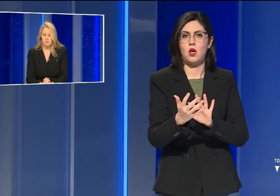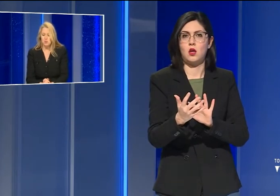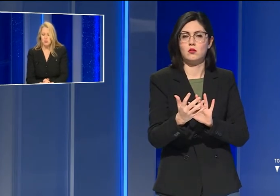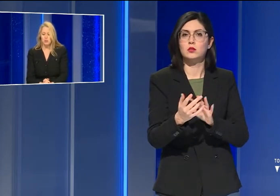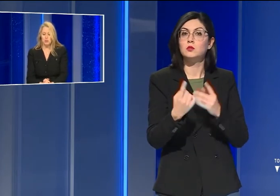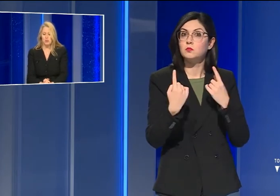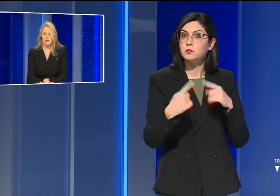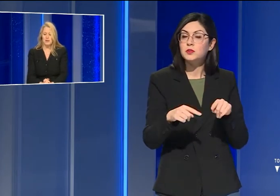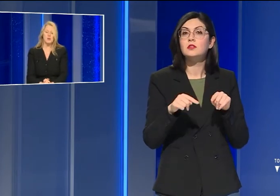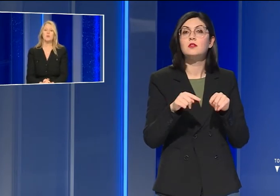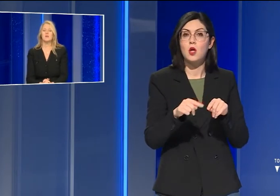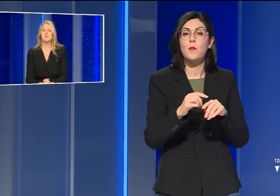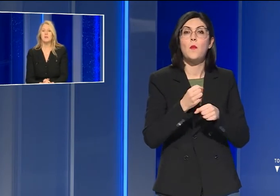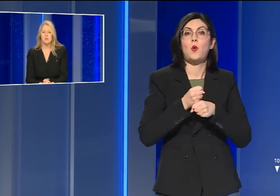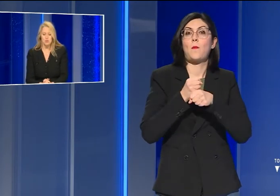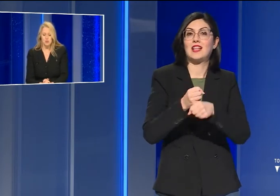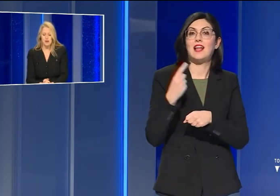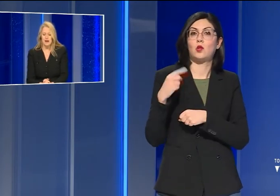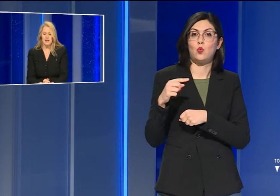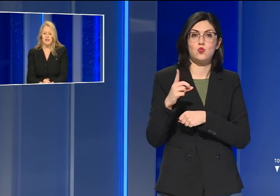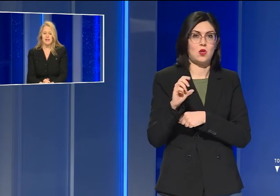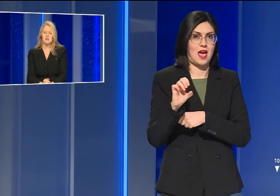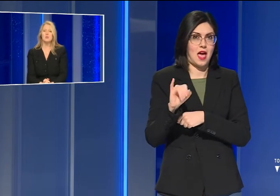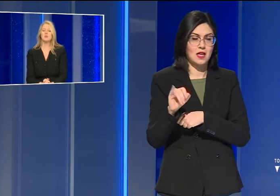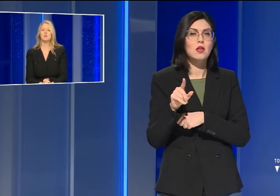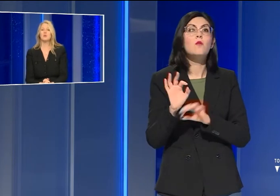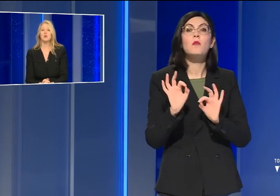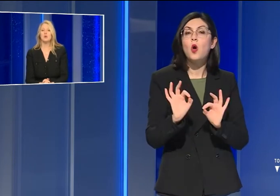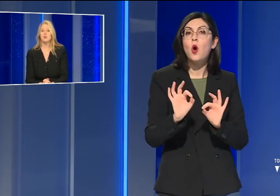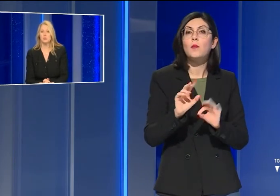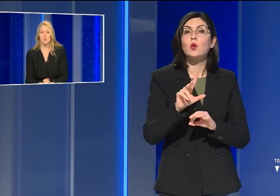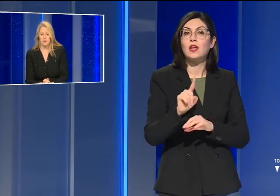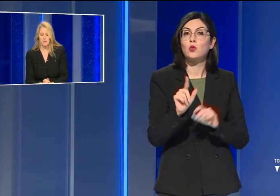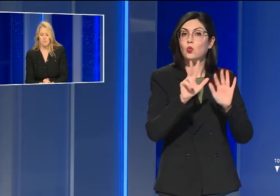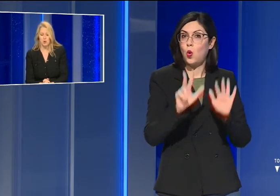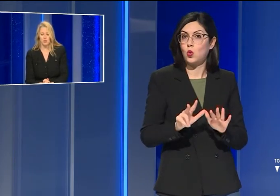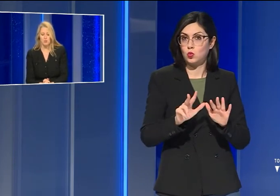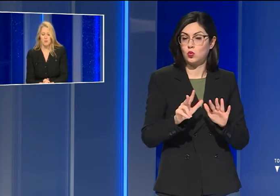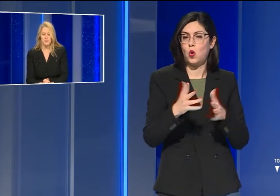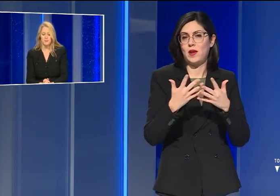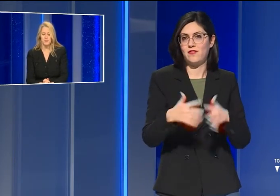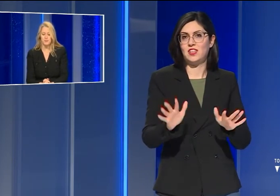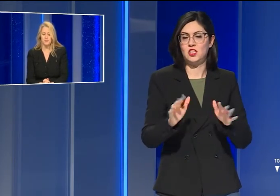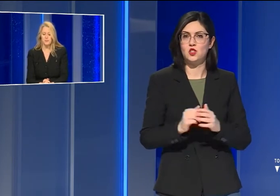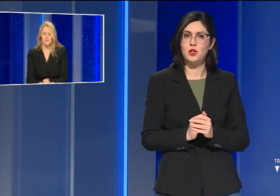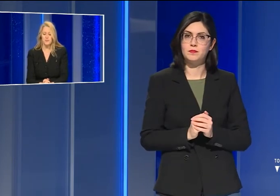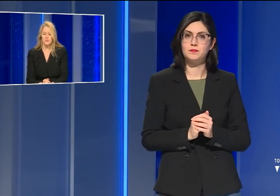il punto sul suo mandato che si concluderà il 31 di ottobre prossimo.